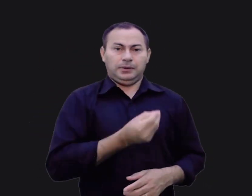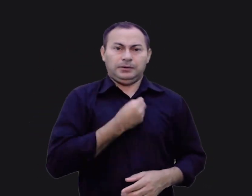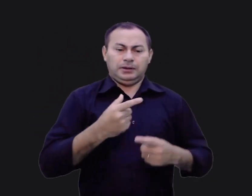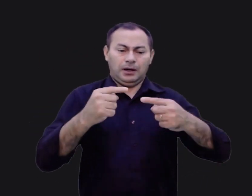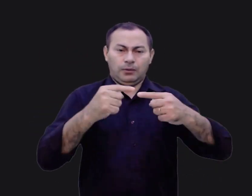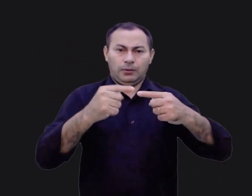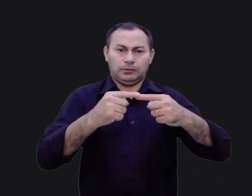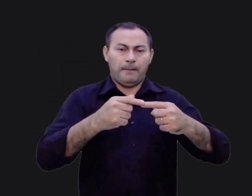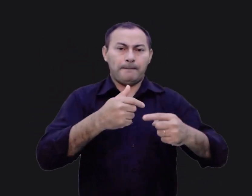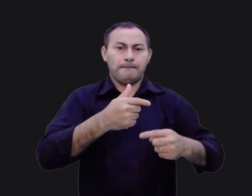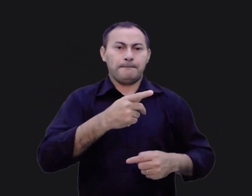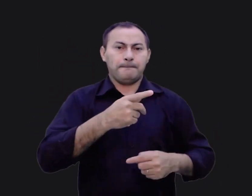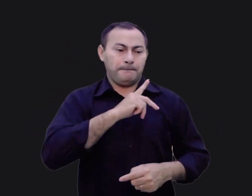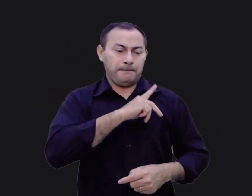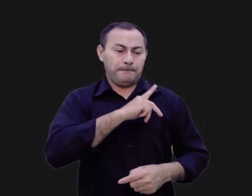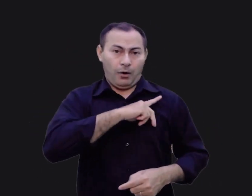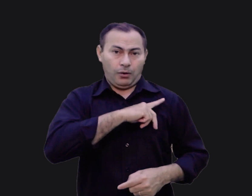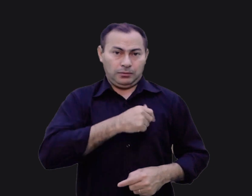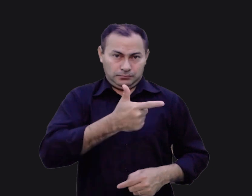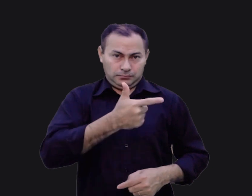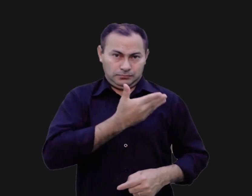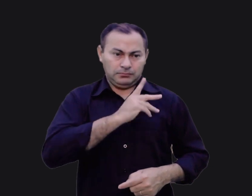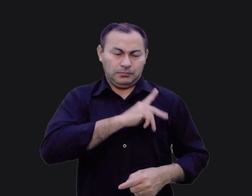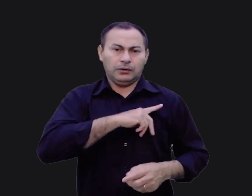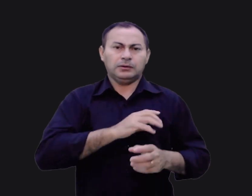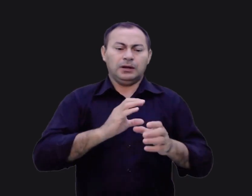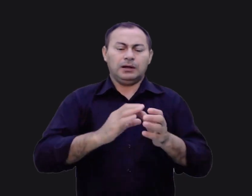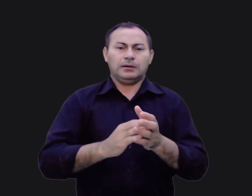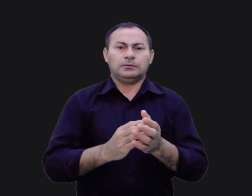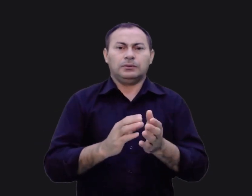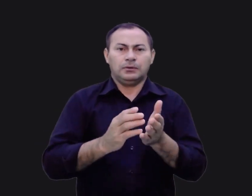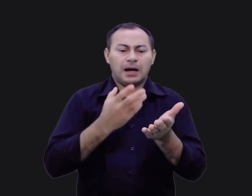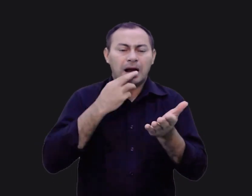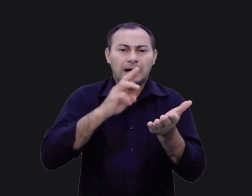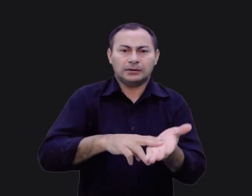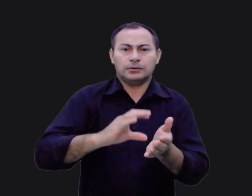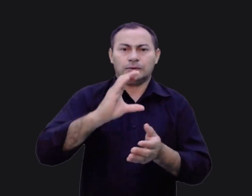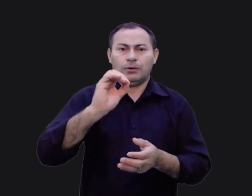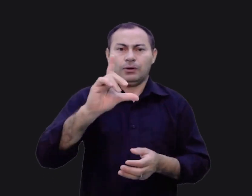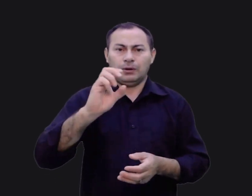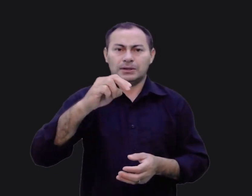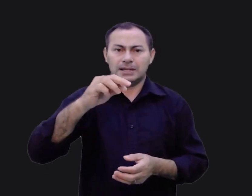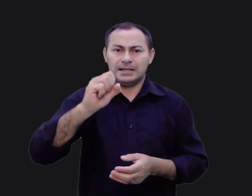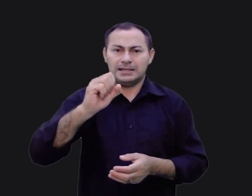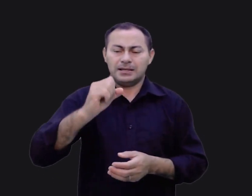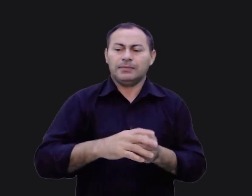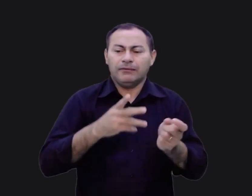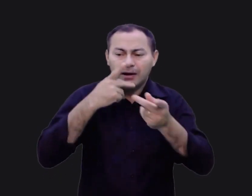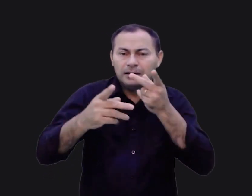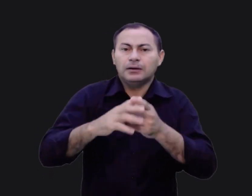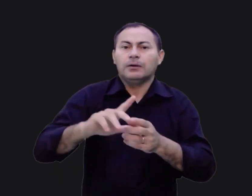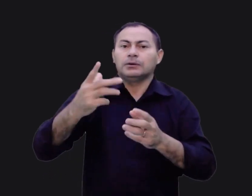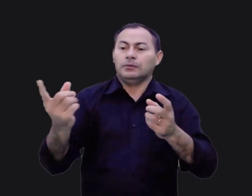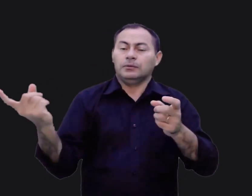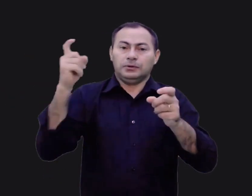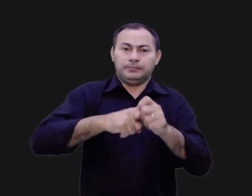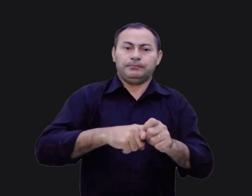apóstolo Paulo em Colossenses, você deve eliminar esse pecado para que as bênçãos do Senhor retornem para você. Outra lição que